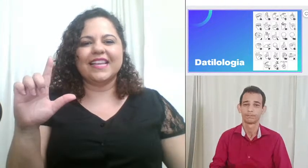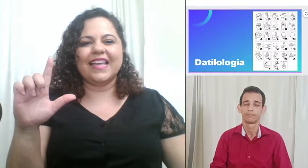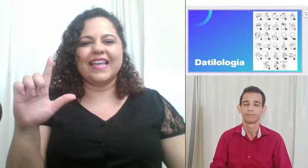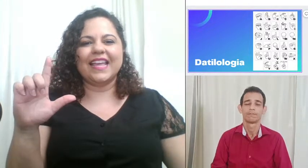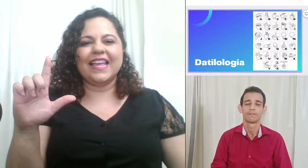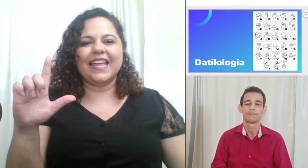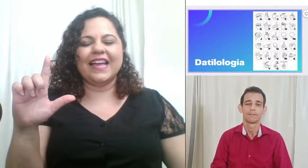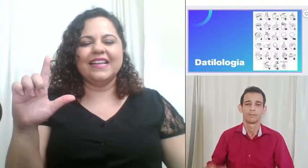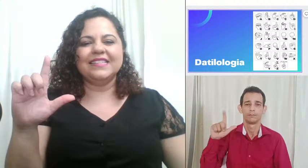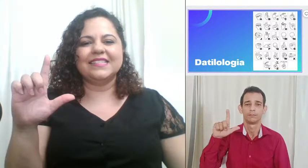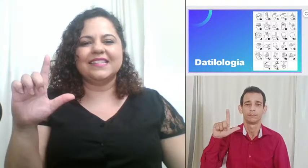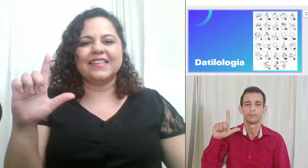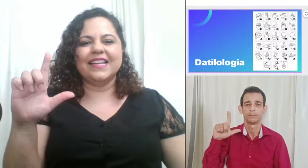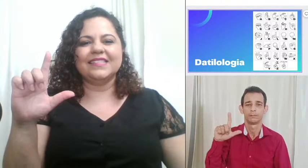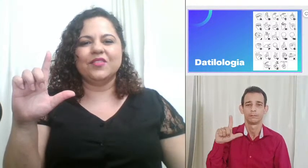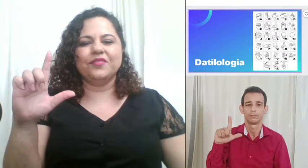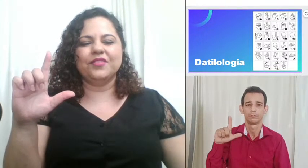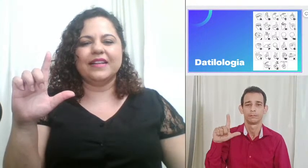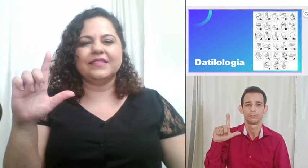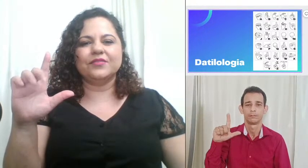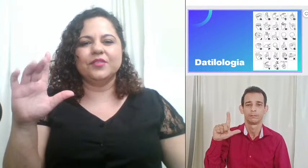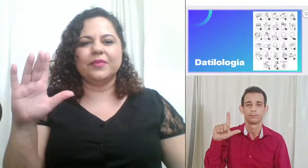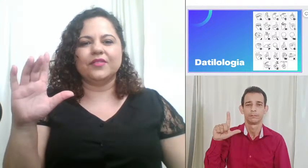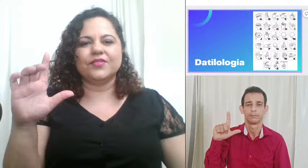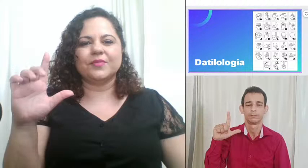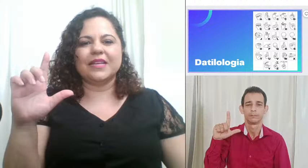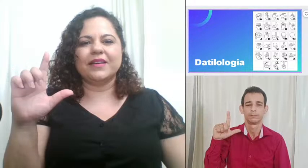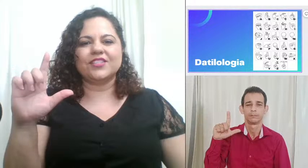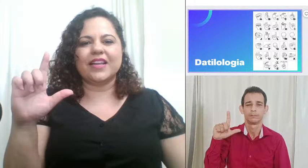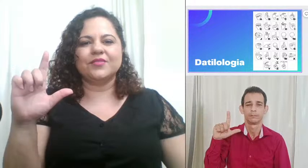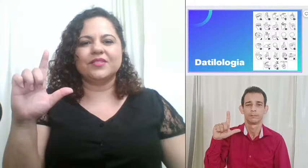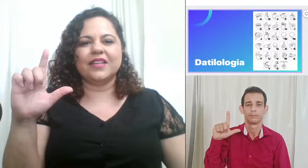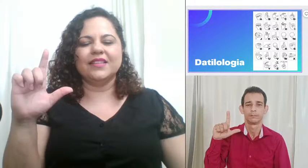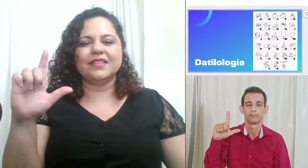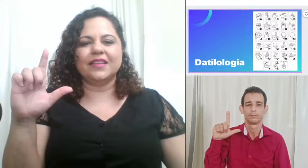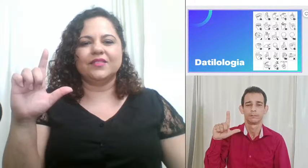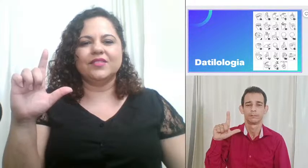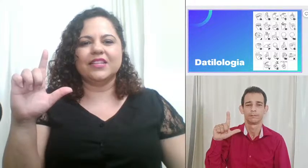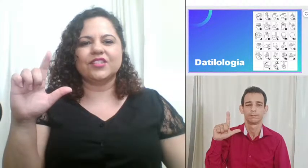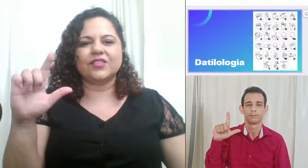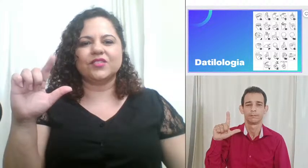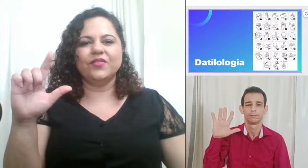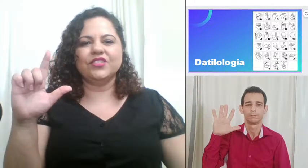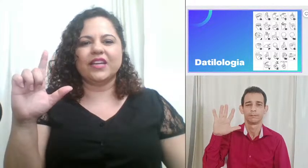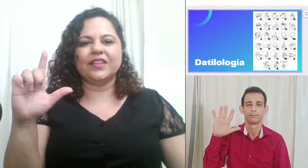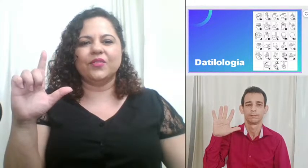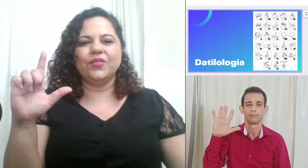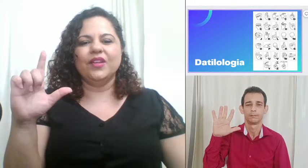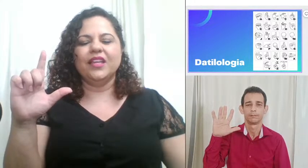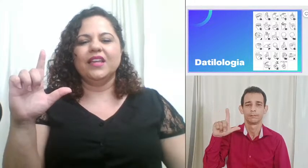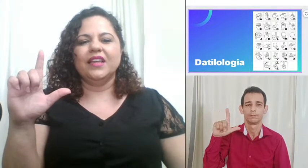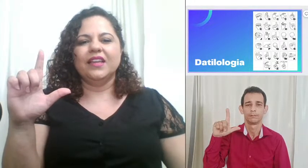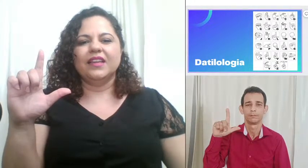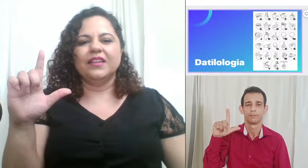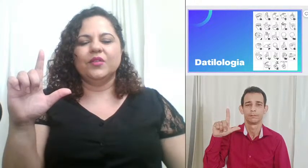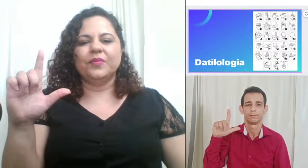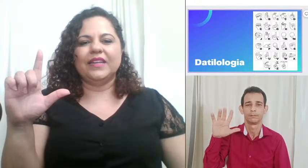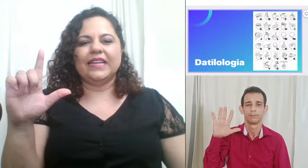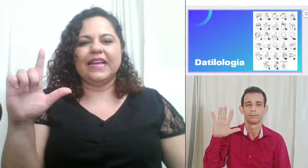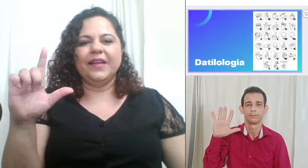assim essa configuração de mão nós vamos abaixar os três dedos deixar só o indicador e o polegar